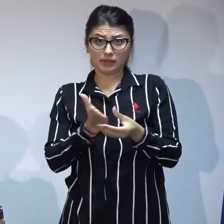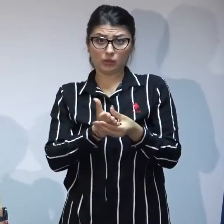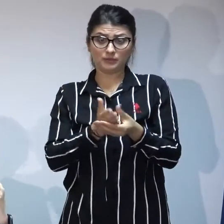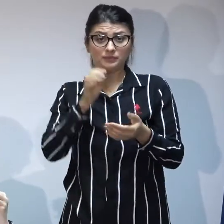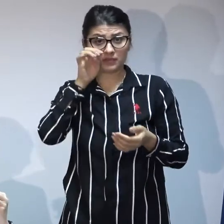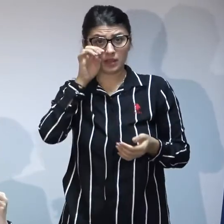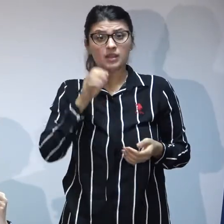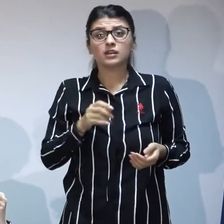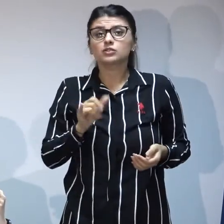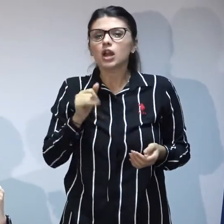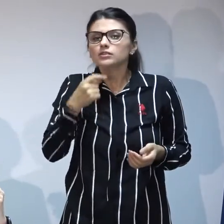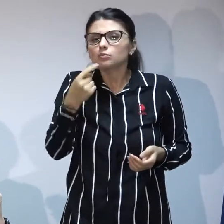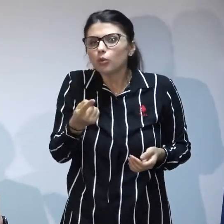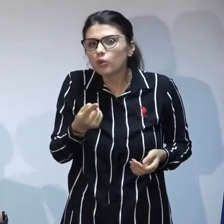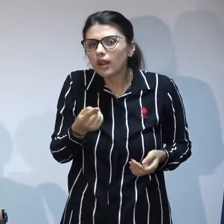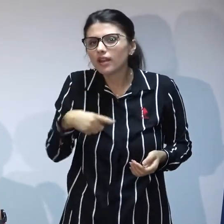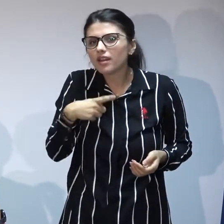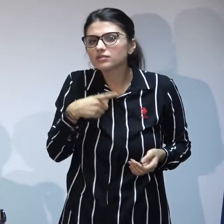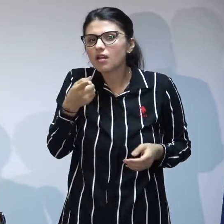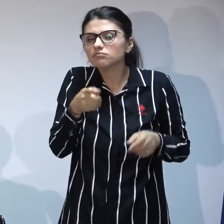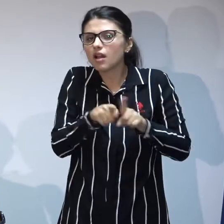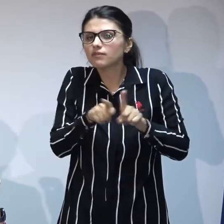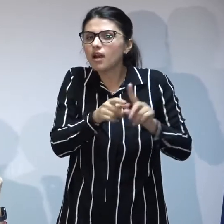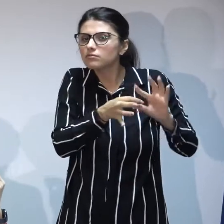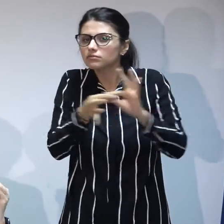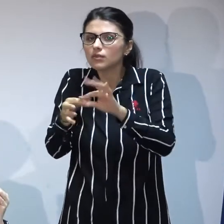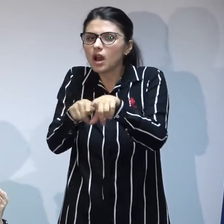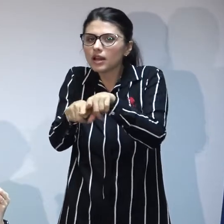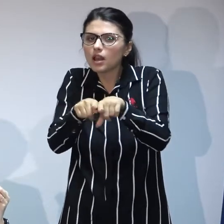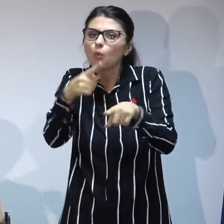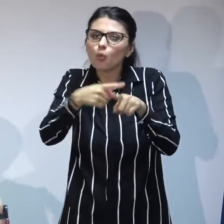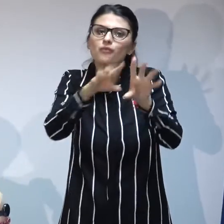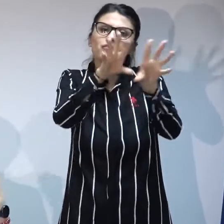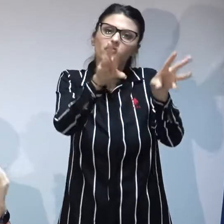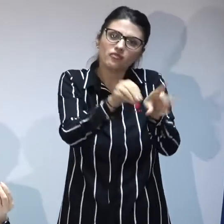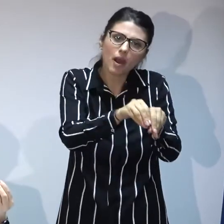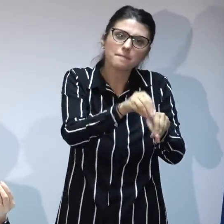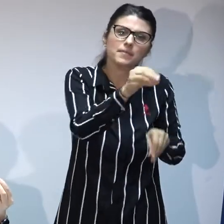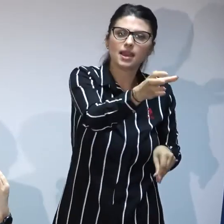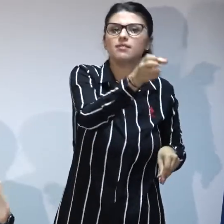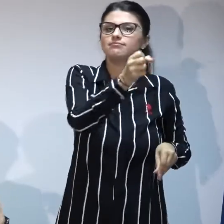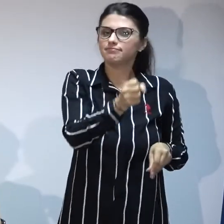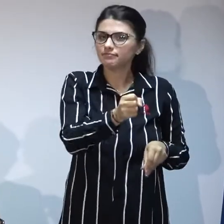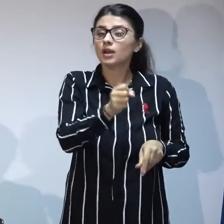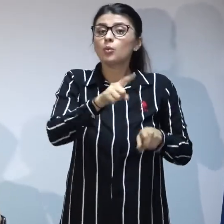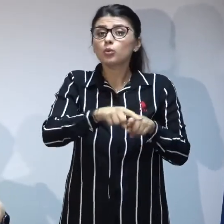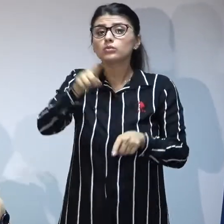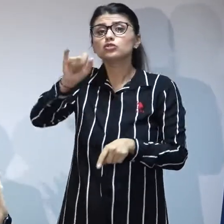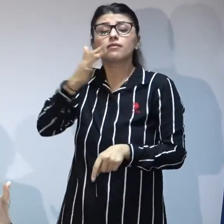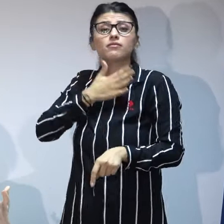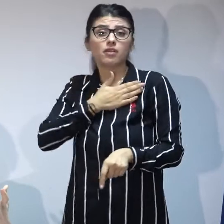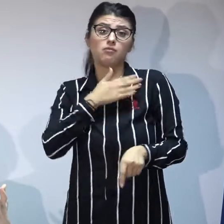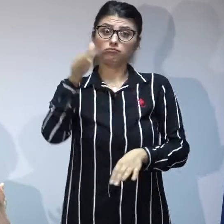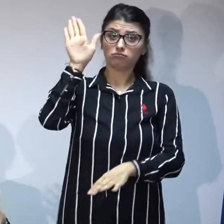presupune relația cu familiile adoptatoare și cu atestarea familiilor